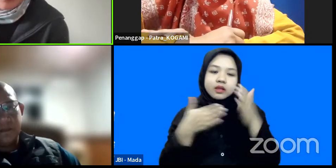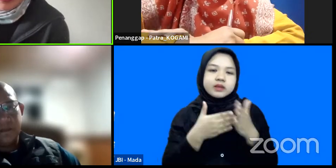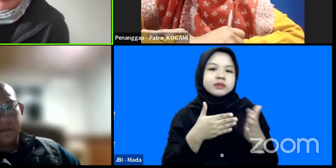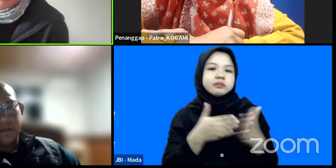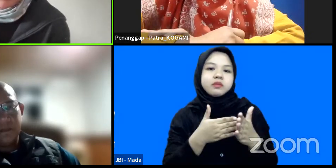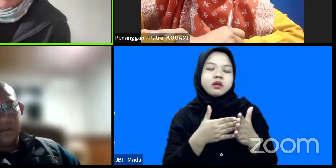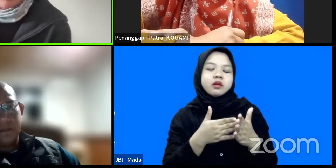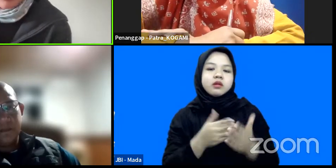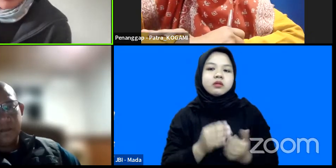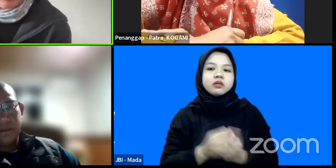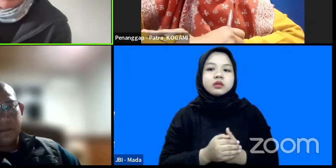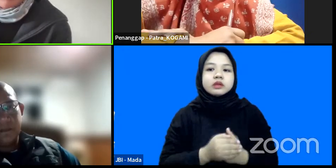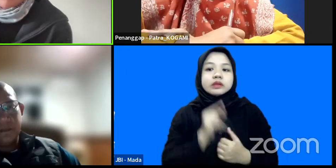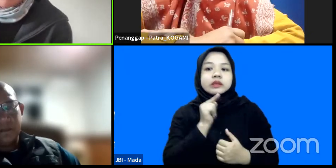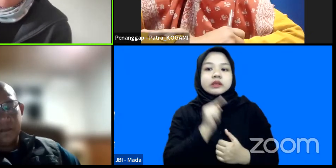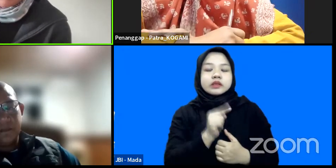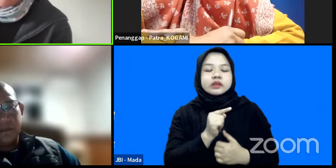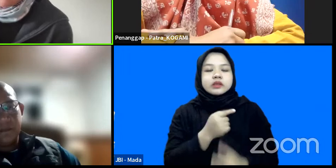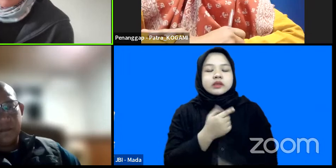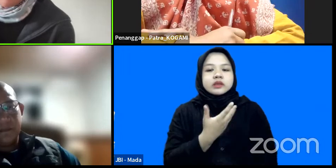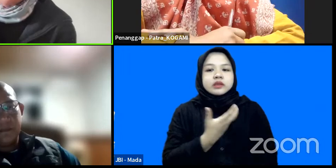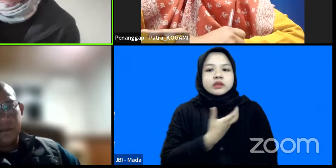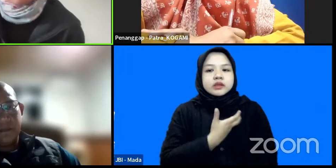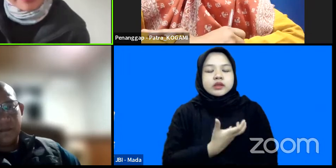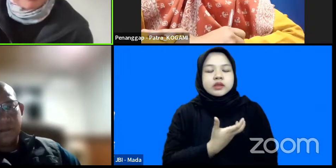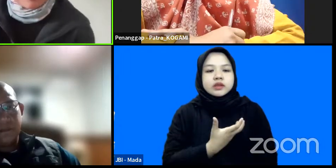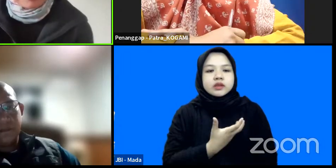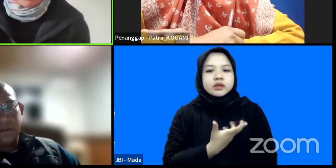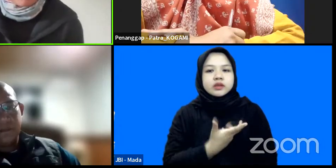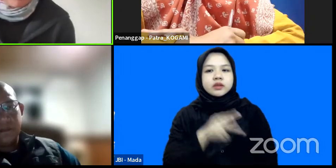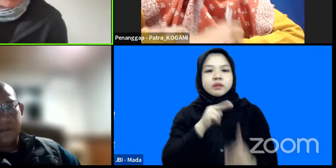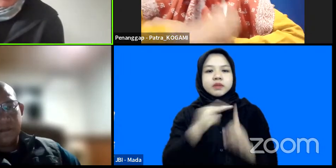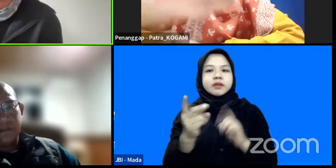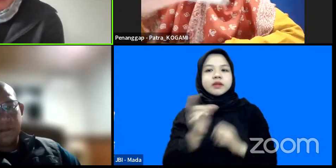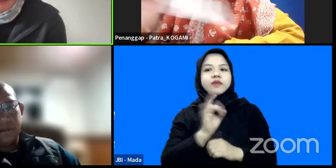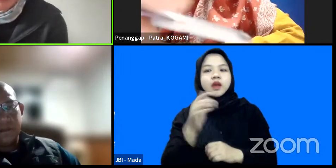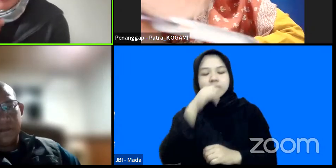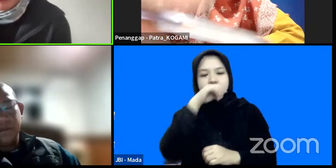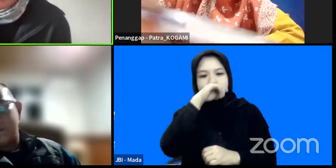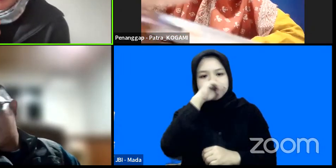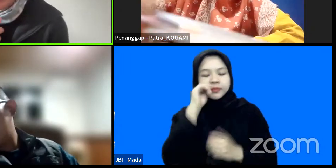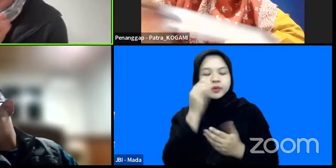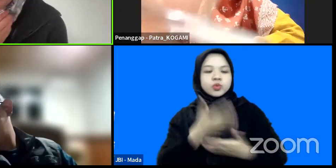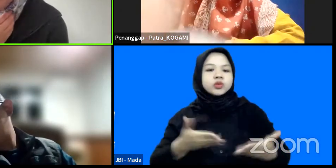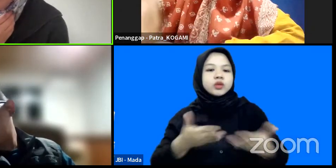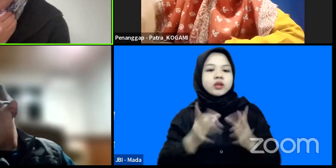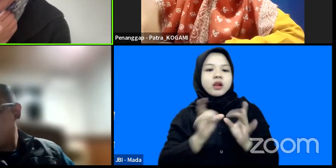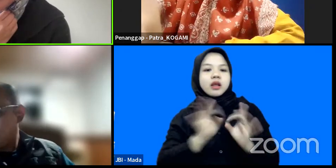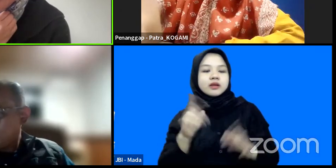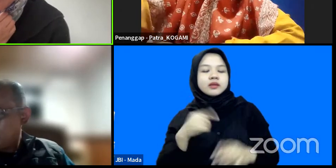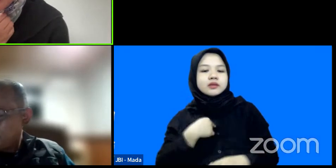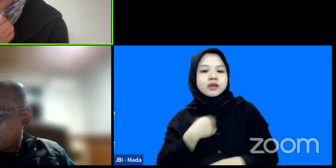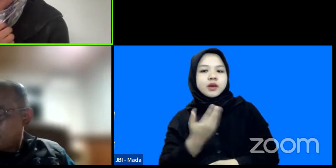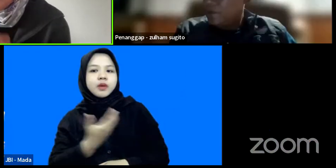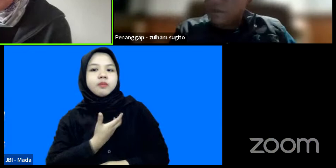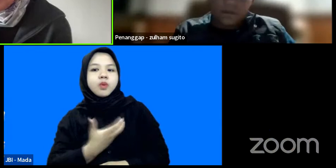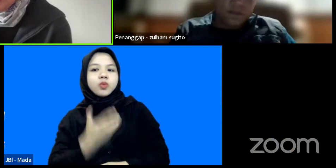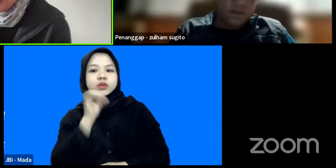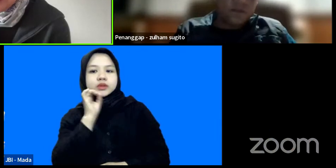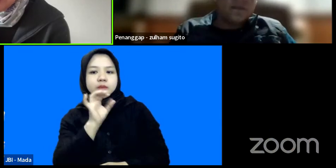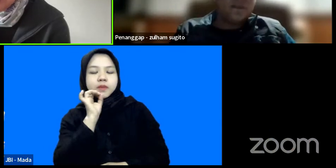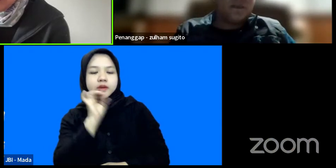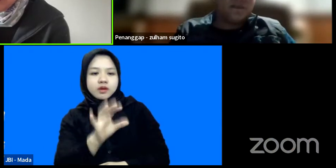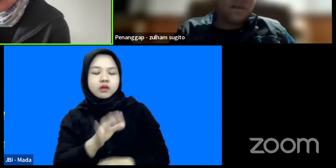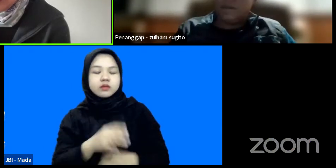ini sesuatu yang ingin perspektif lain perspektif sosiologis lain yang ingin saya saya sampaikan